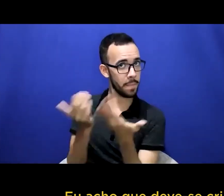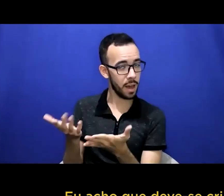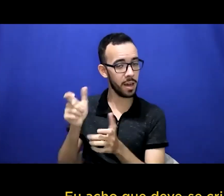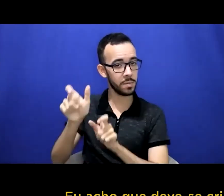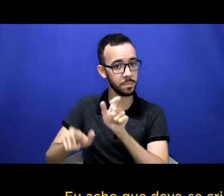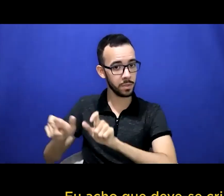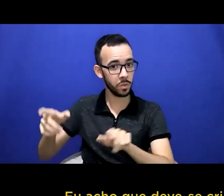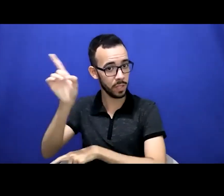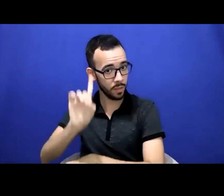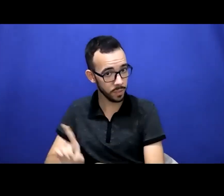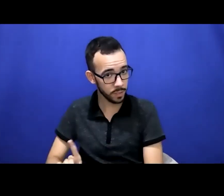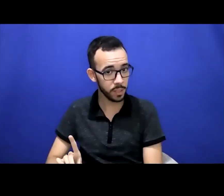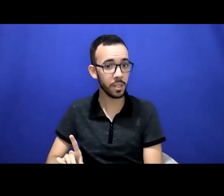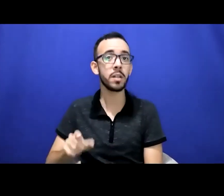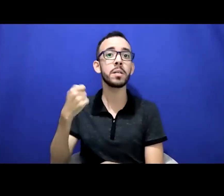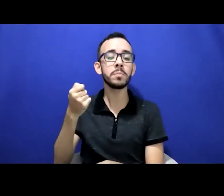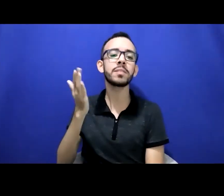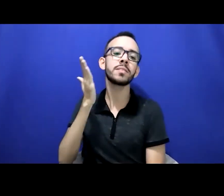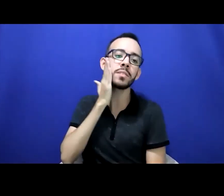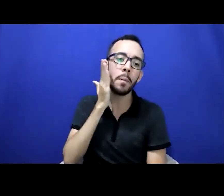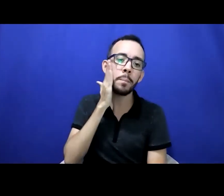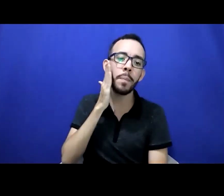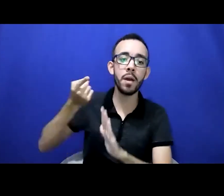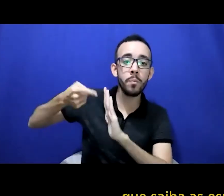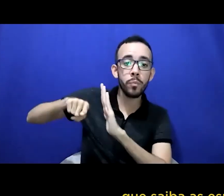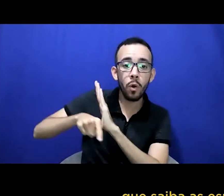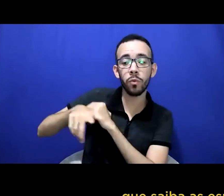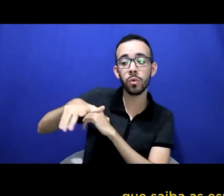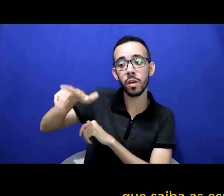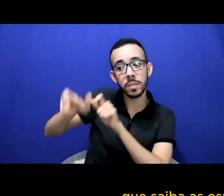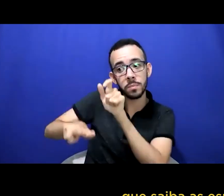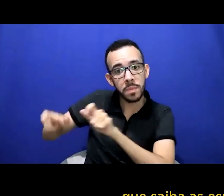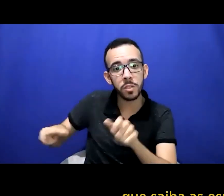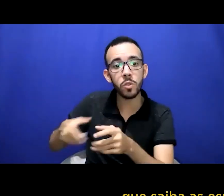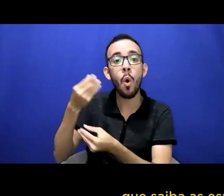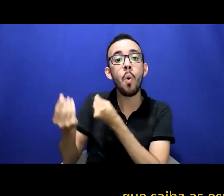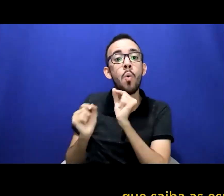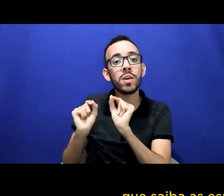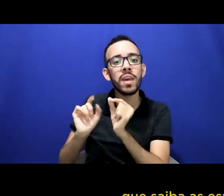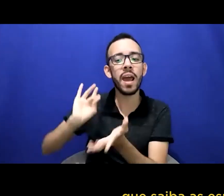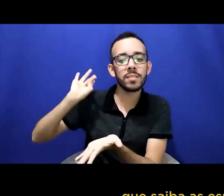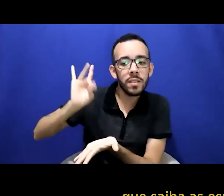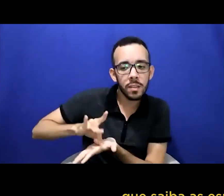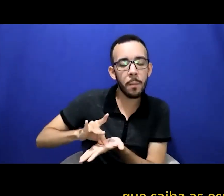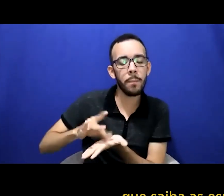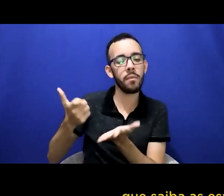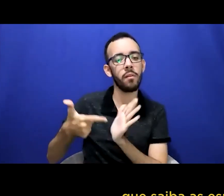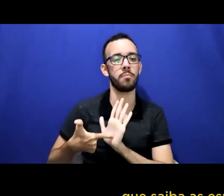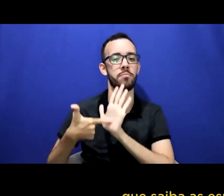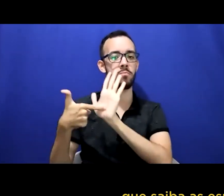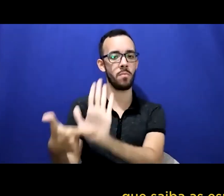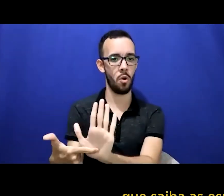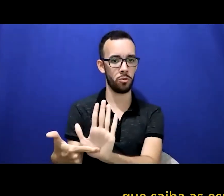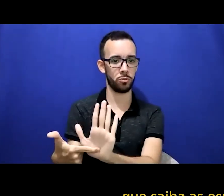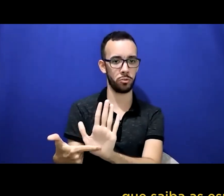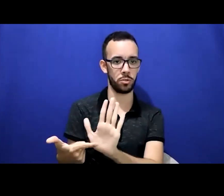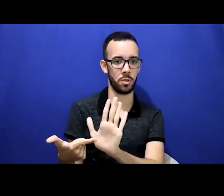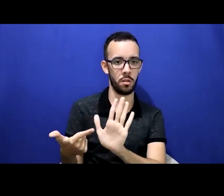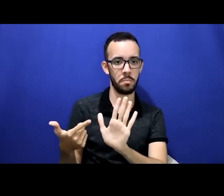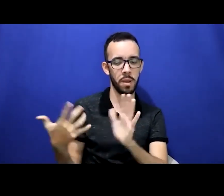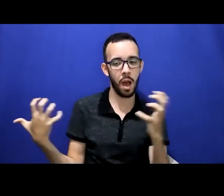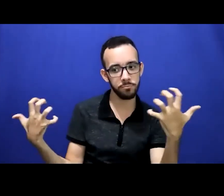evento que tem um conhecimento específico sobre acessibilidade que saiba as especificidades de cada pessoa com deficiência